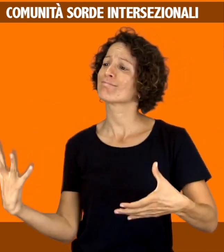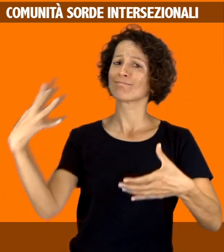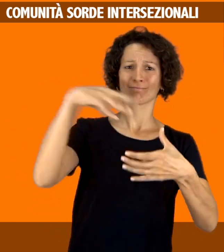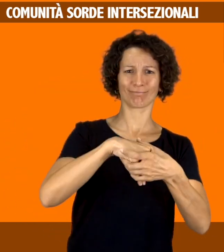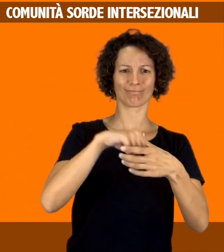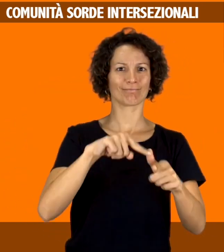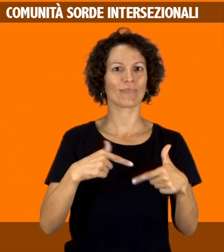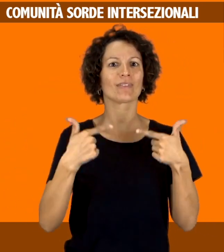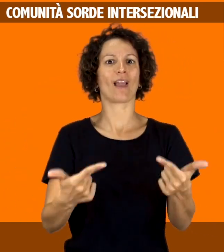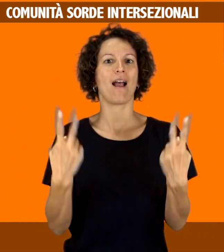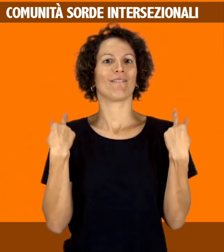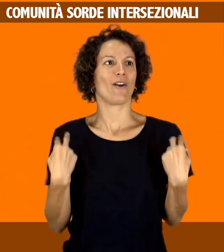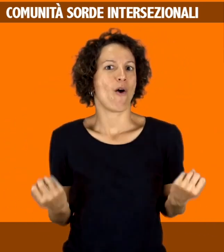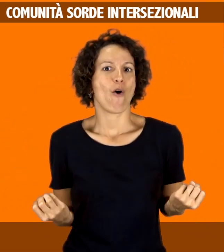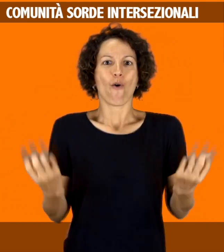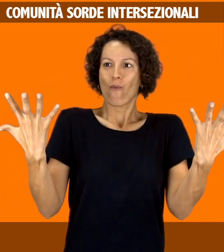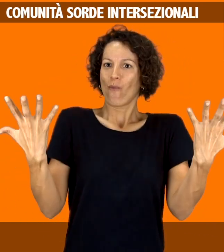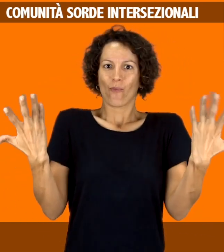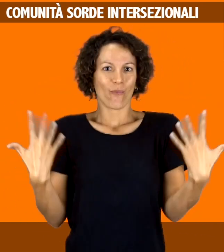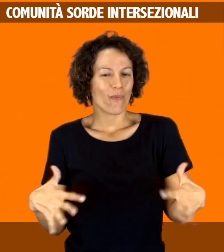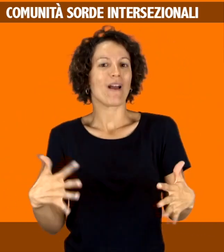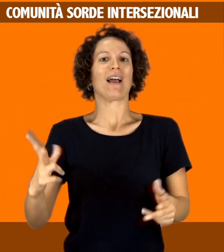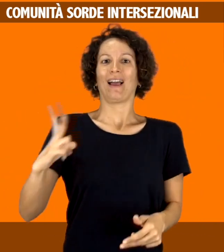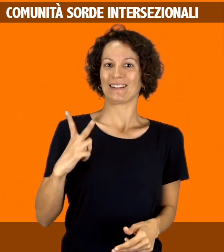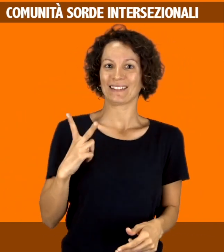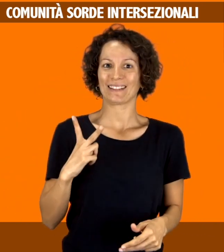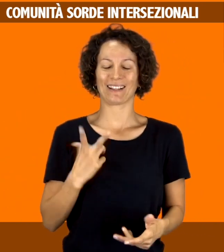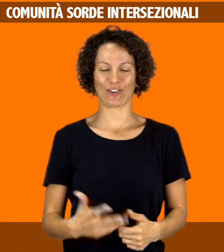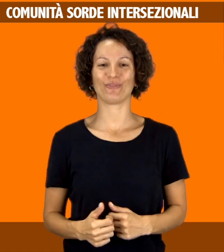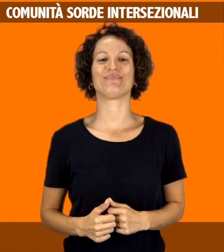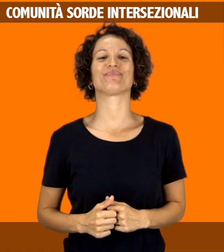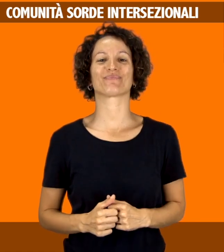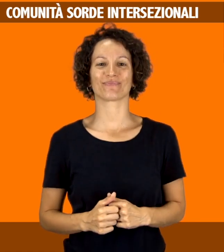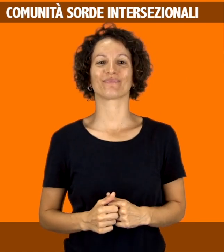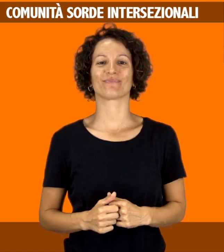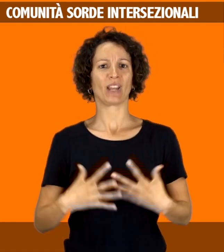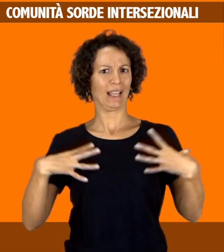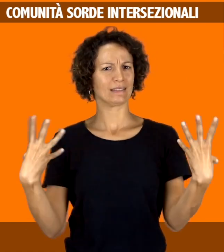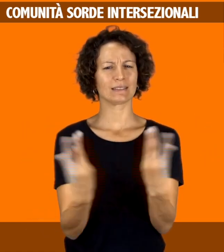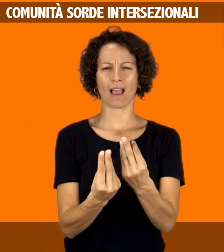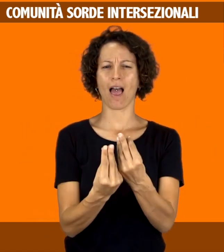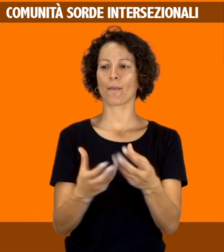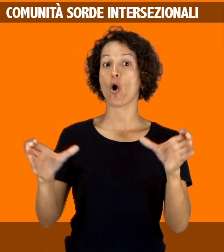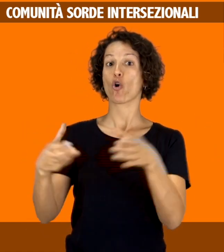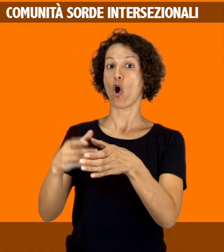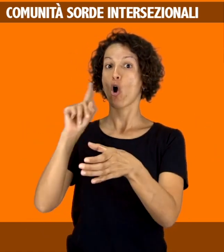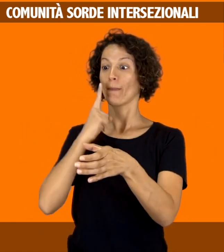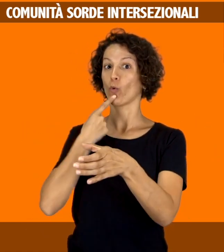Allo stesso tempo, la nostra comunità sorda deve riconoscere, promuovere ed includere ogni diversità che la